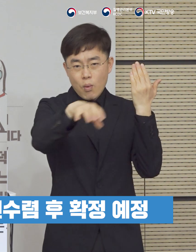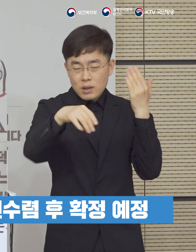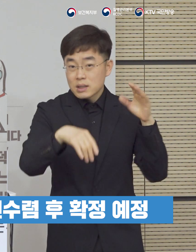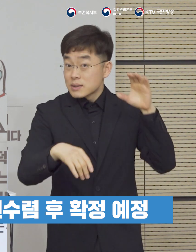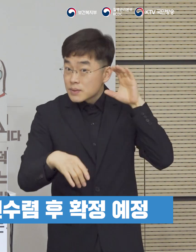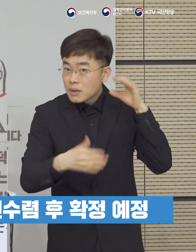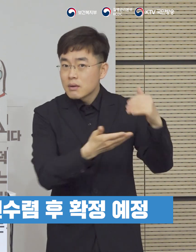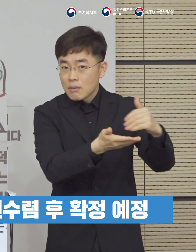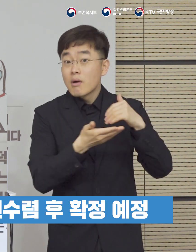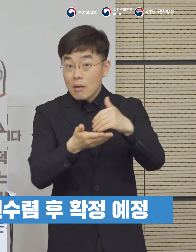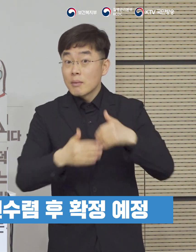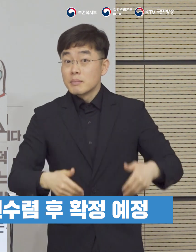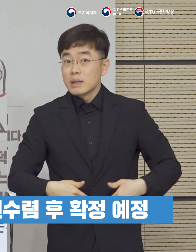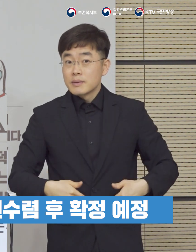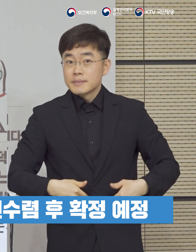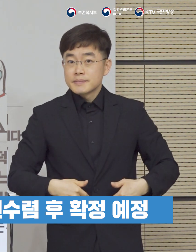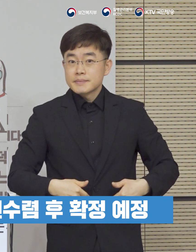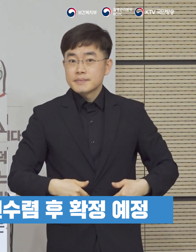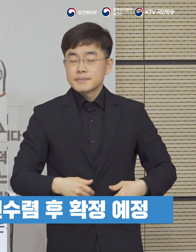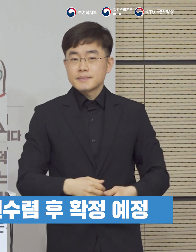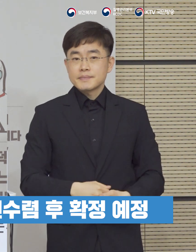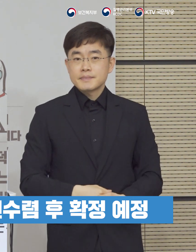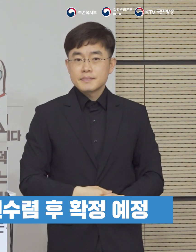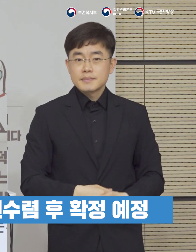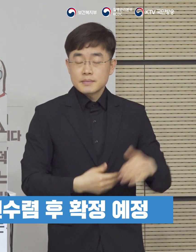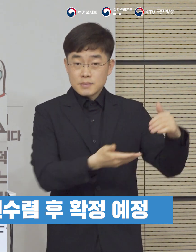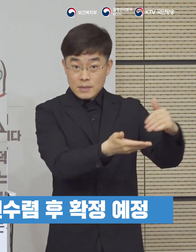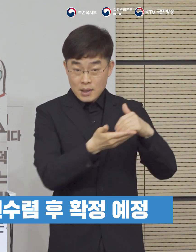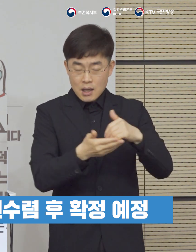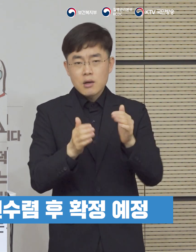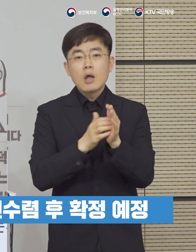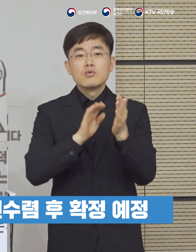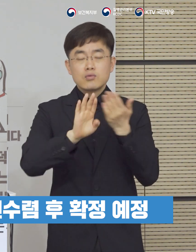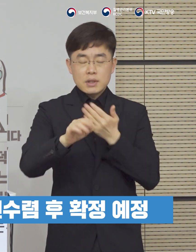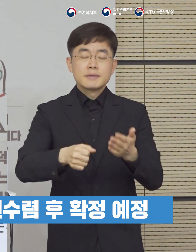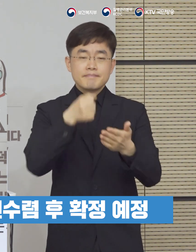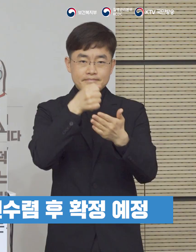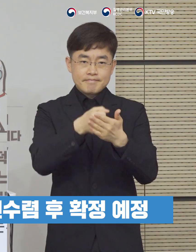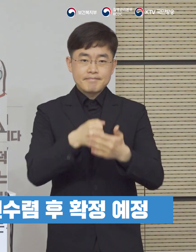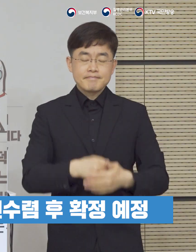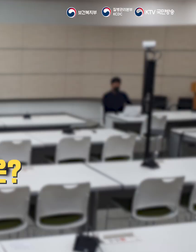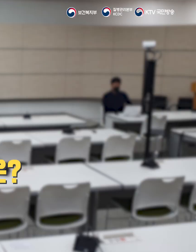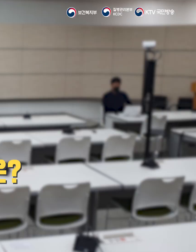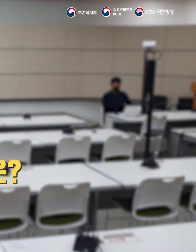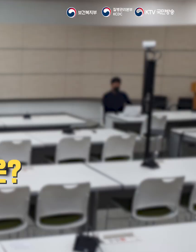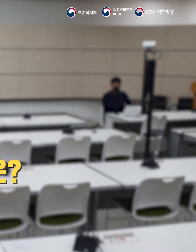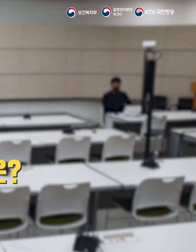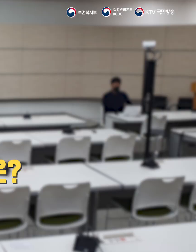종합적으로 듣고 함께 의견 수렴을 거쳐서 확정할 예정입니다.